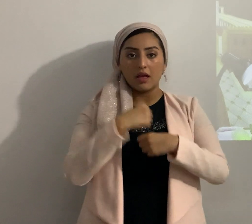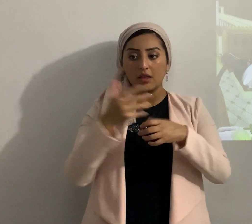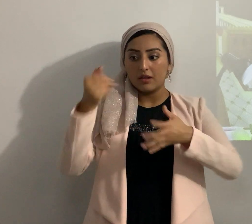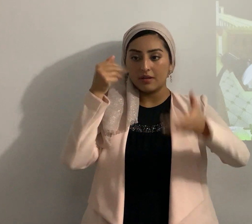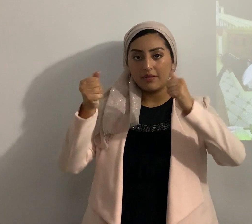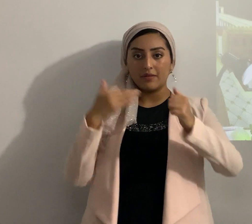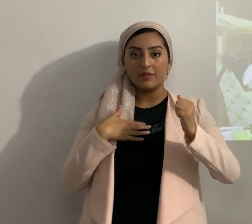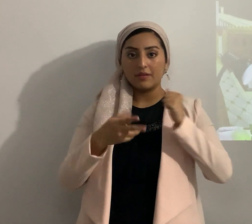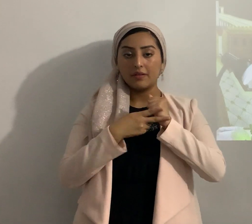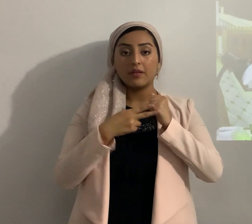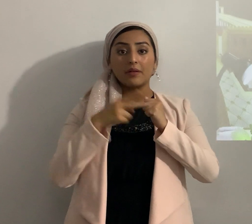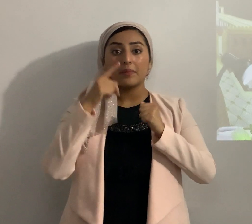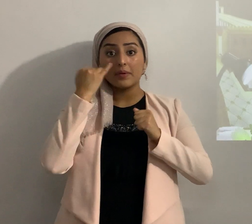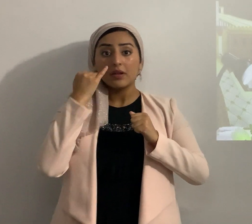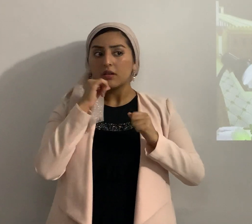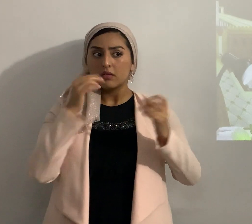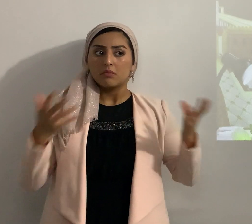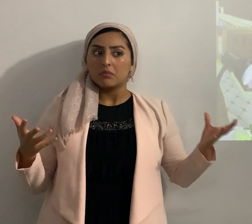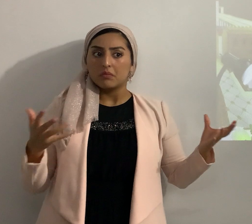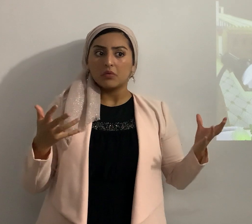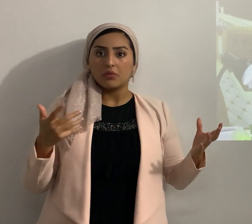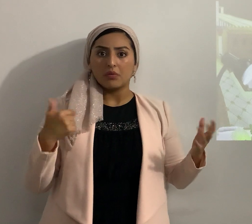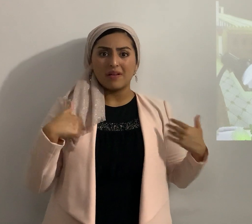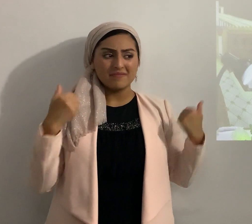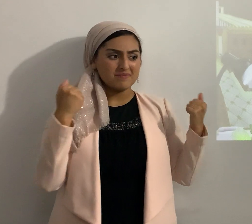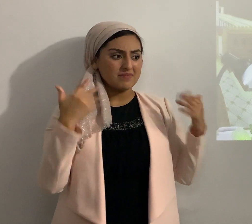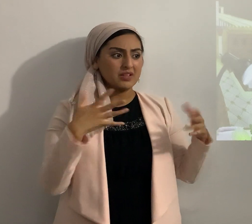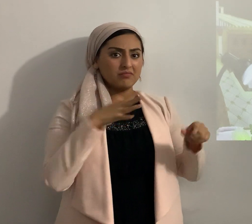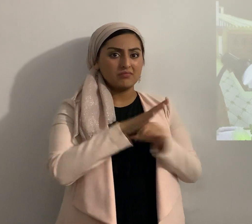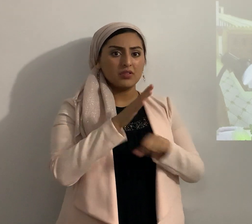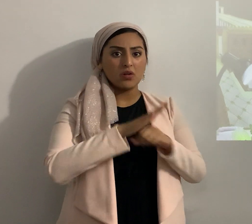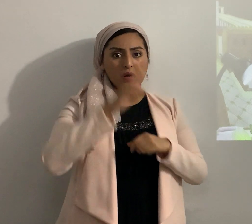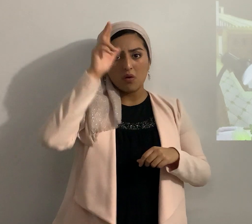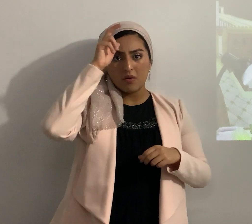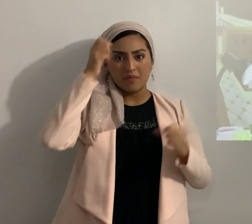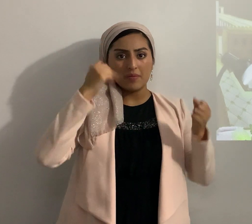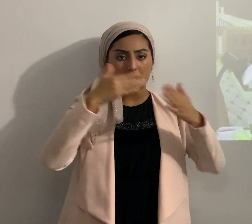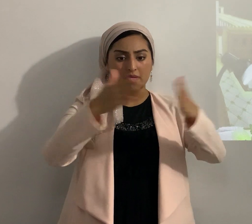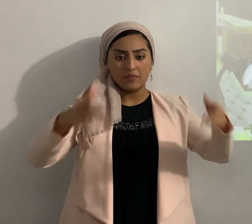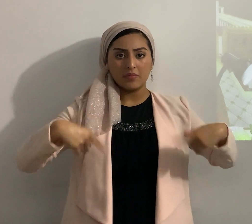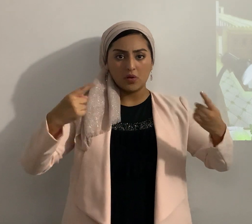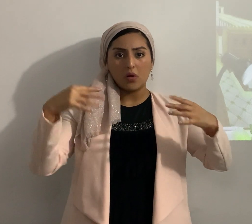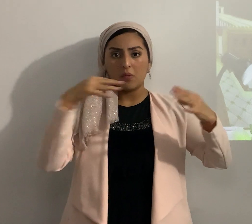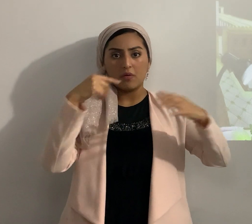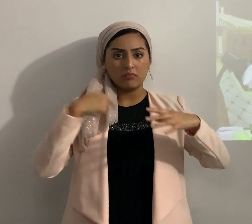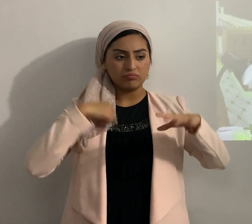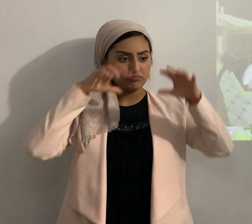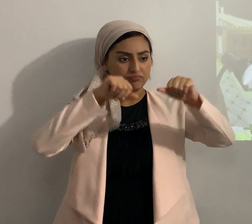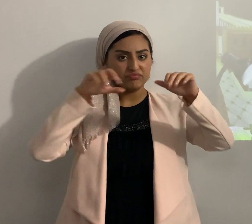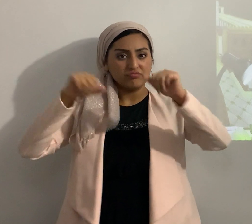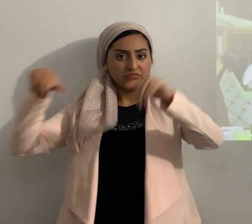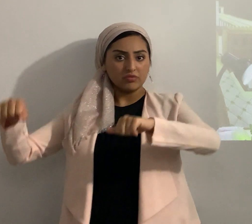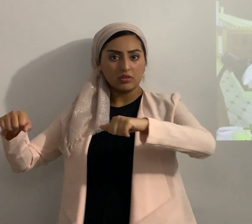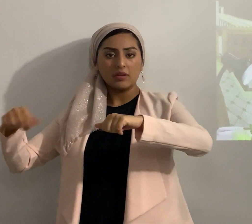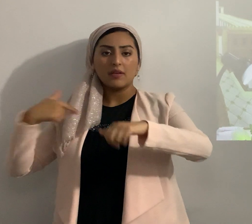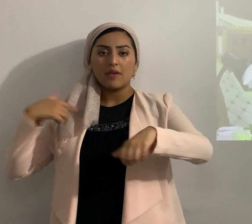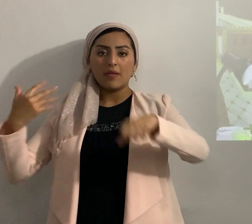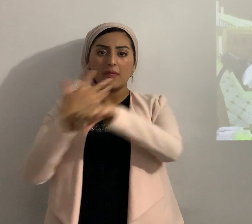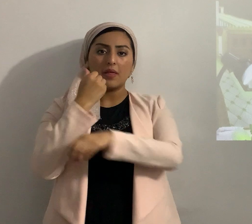porque si no dijeran bueno tenemos caballos aquí y carros de guerra vamos a hacerlos y entonces vamos a ganar más batallas y